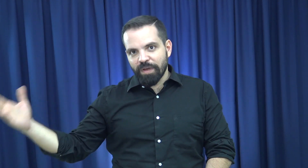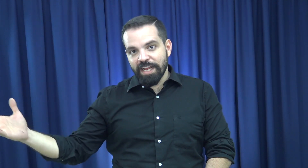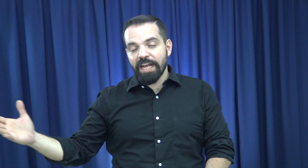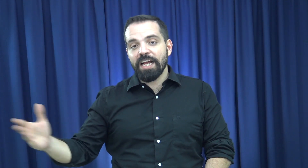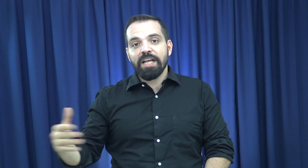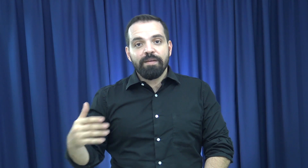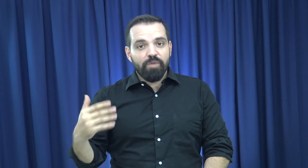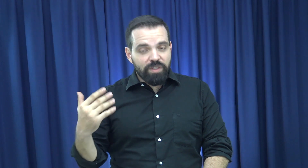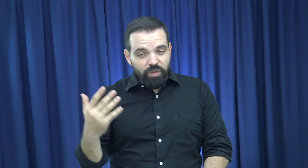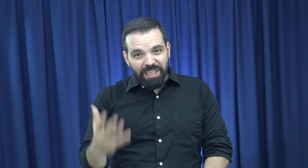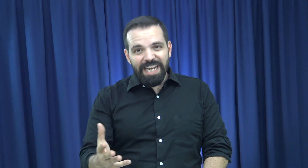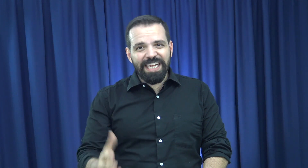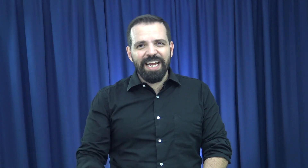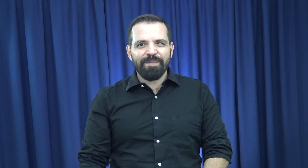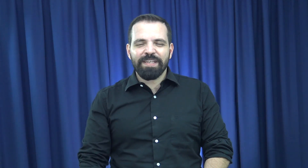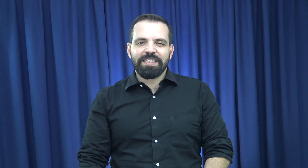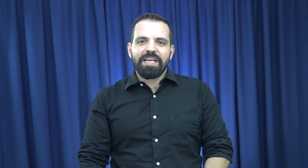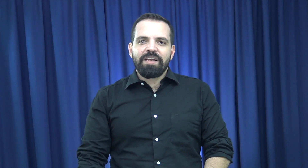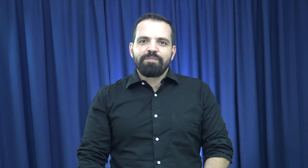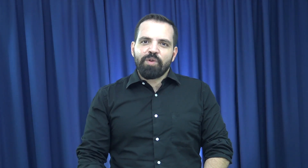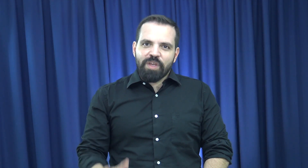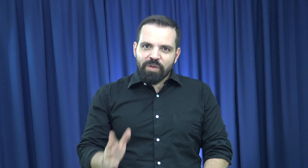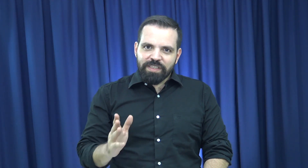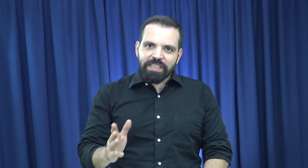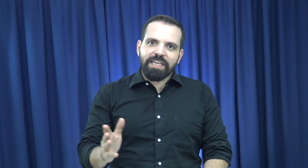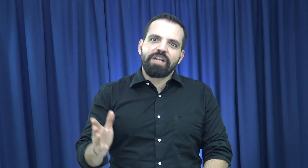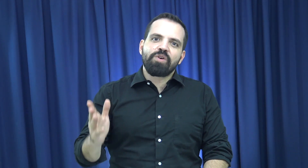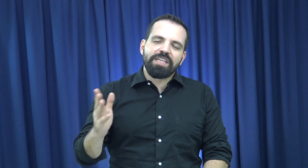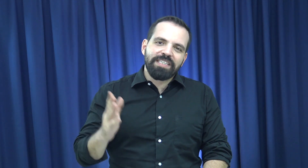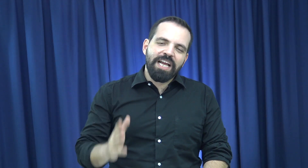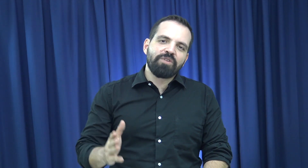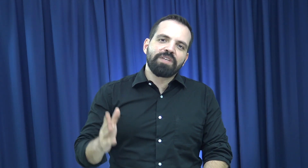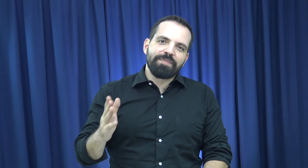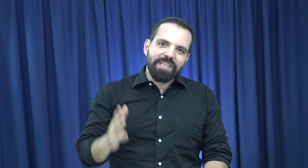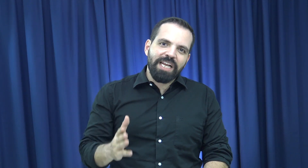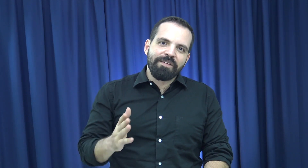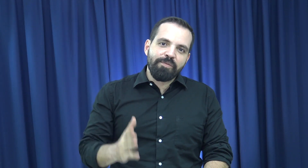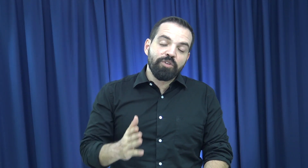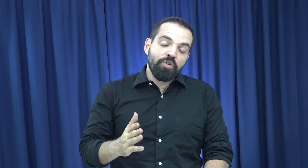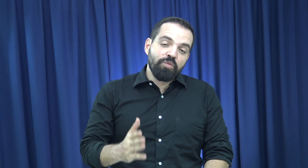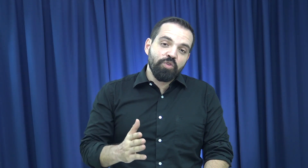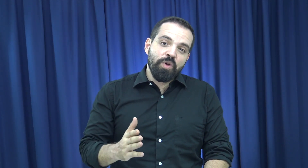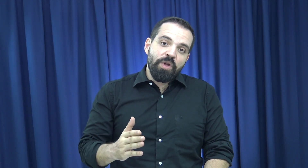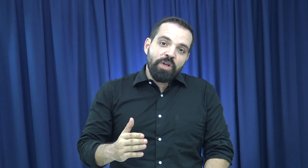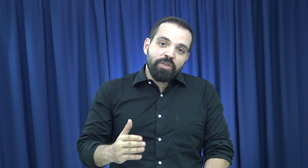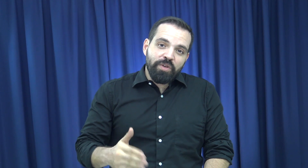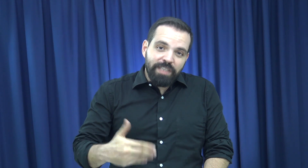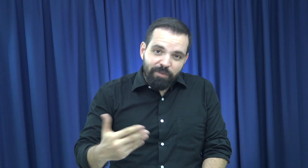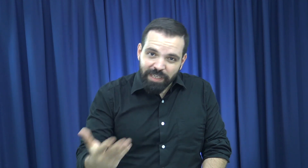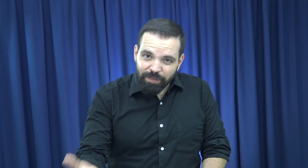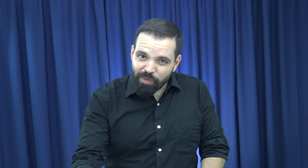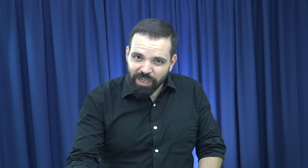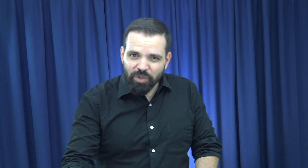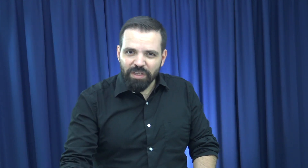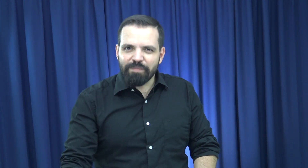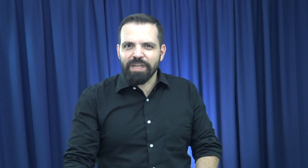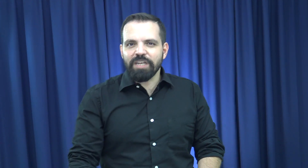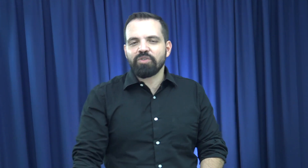pareja, por esos seres que amas. Pero quiero decirte que los cristianos, a pesar que vivimos en un mundo donde estamos expuestos al peligro